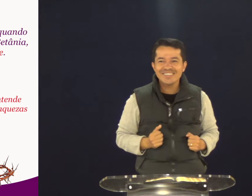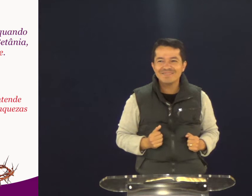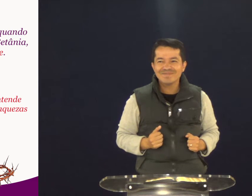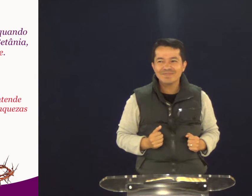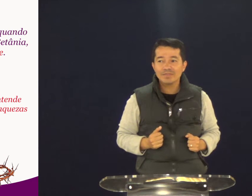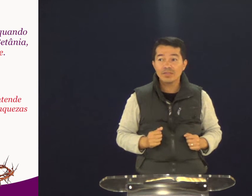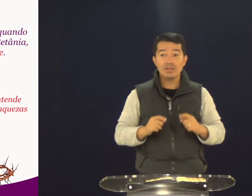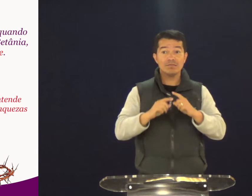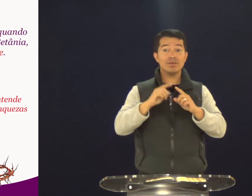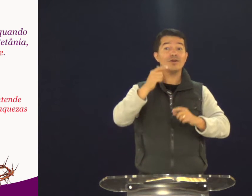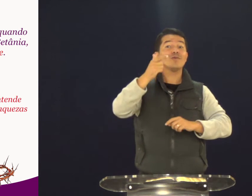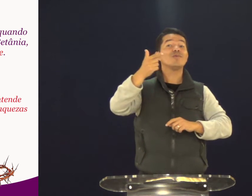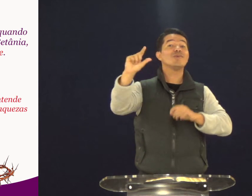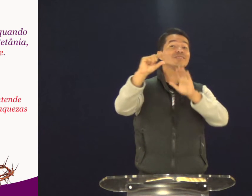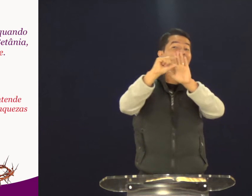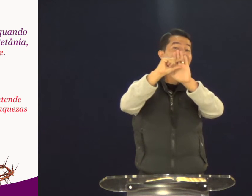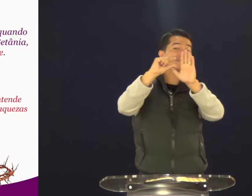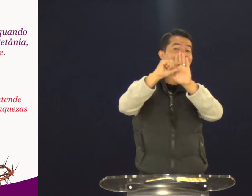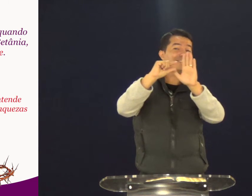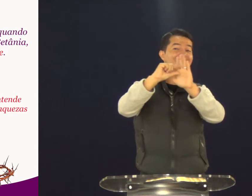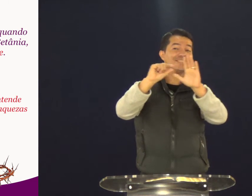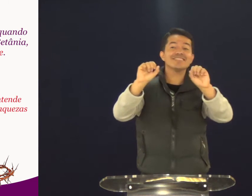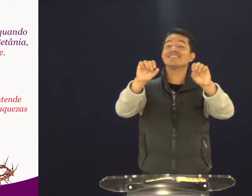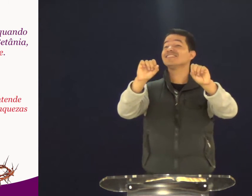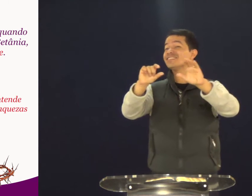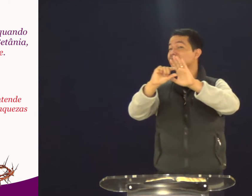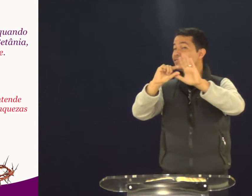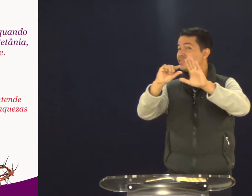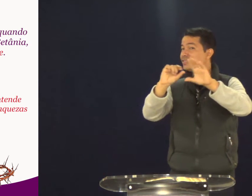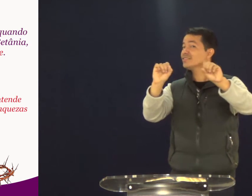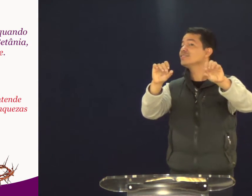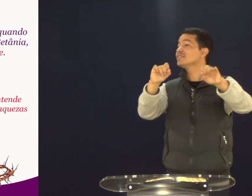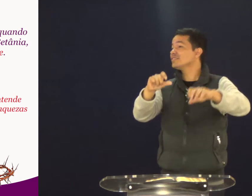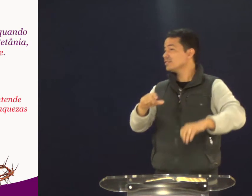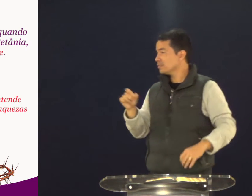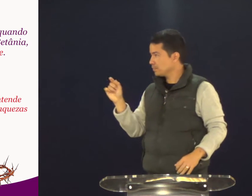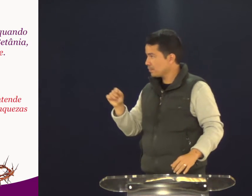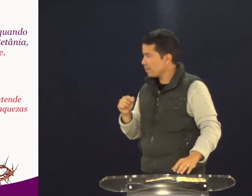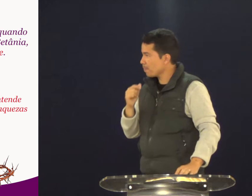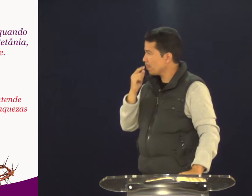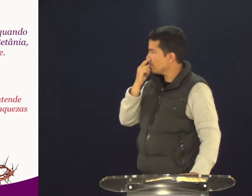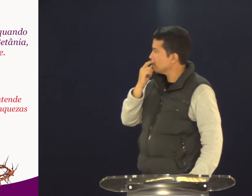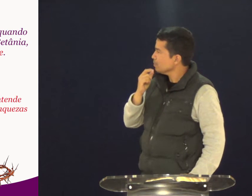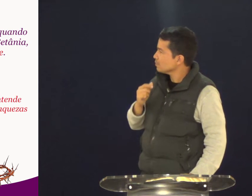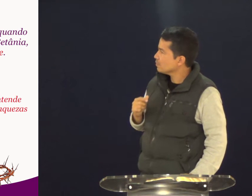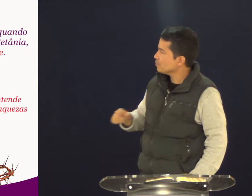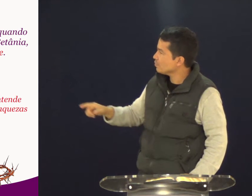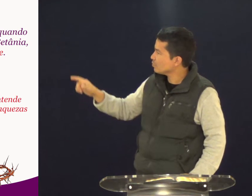deseja. Ele conhece você. Mas aí, nesse versículo, o que diz? Pode passar lá.